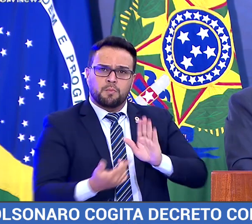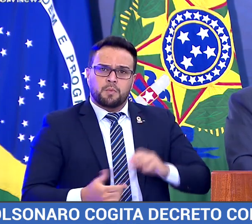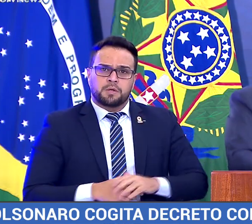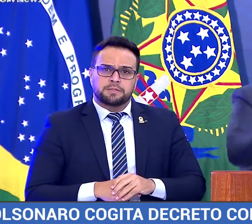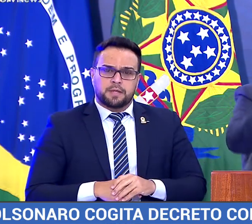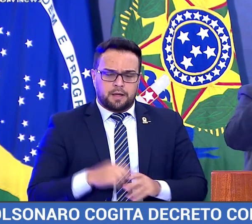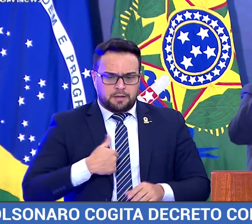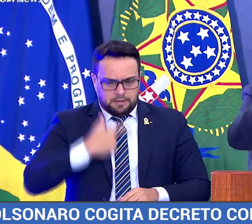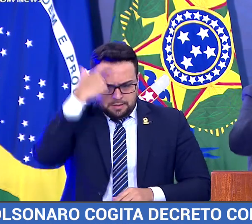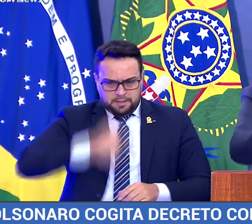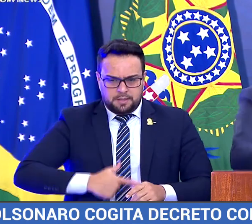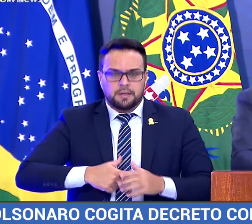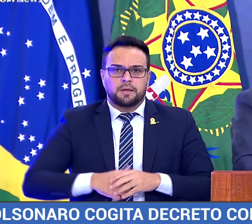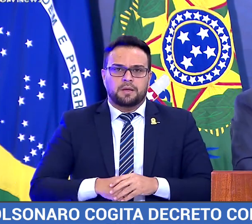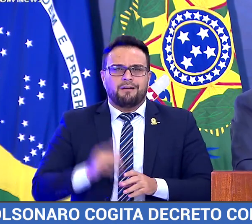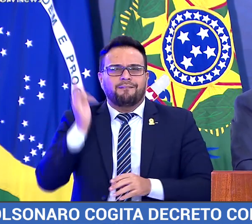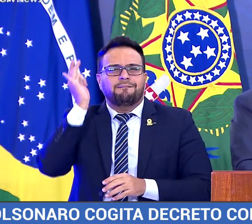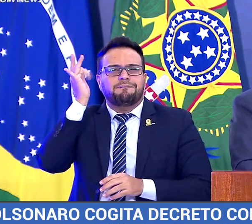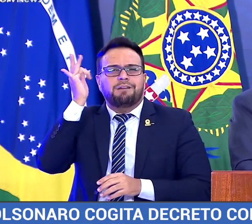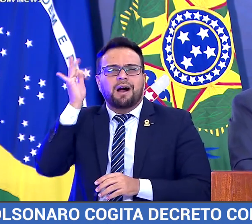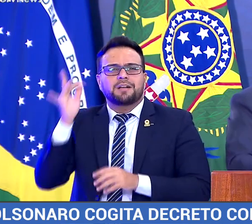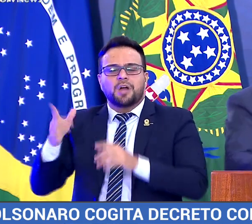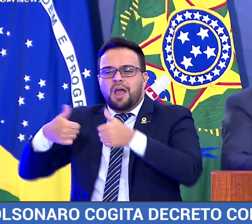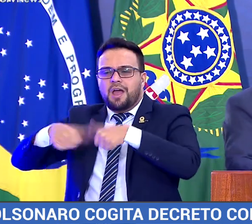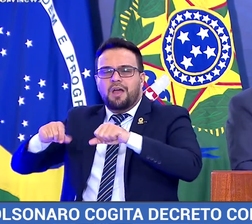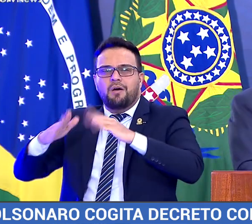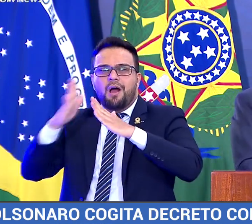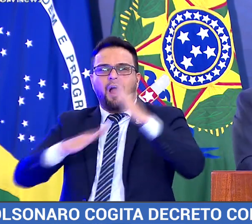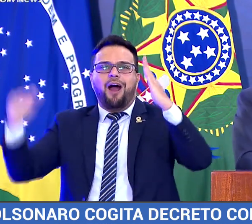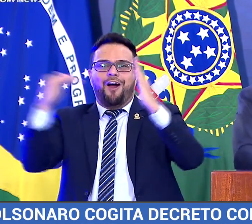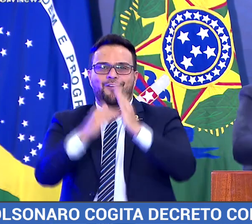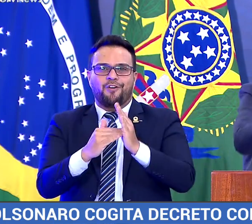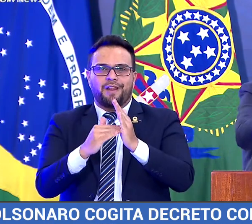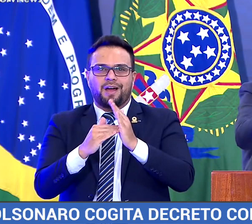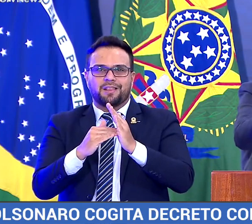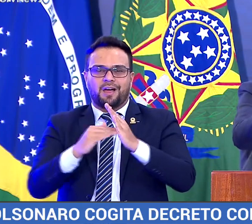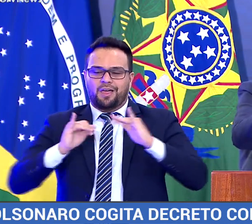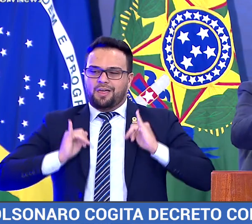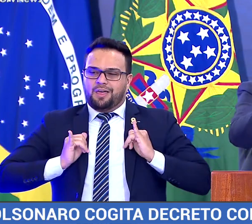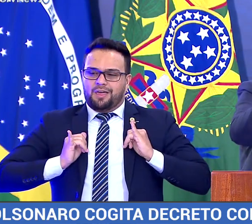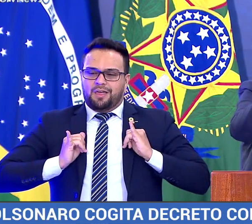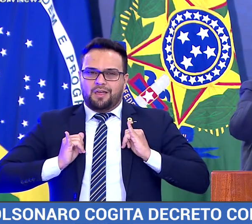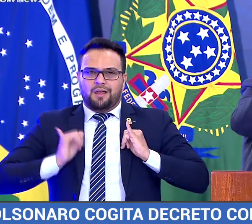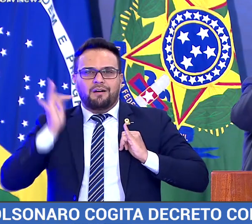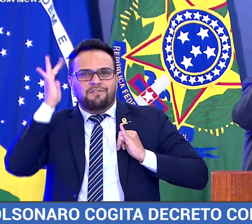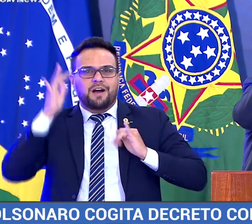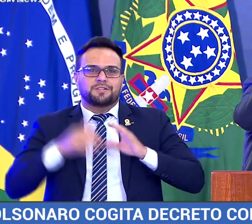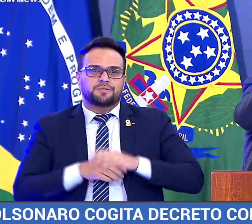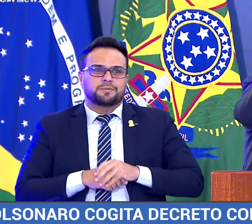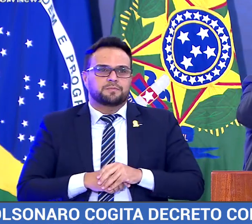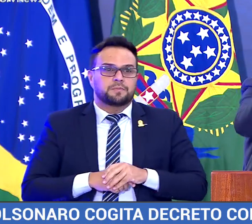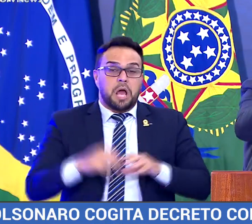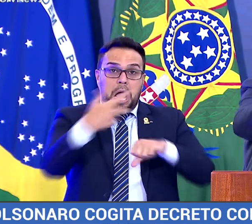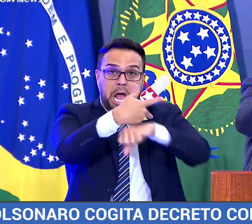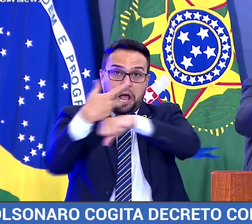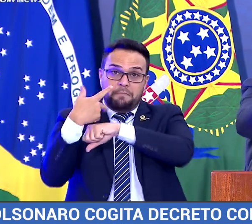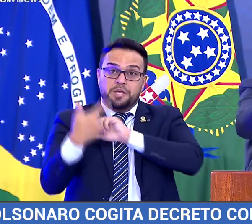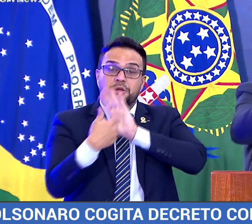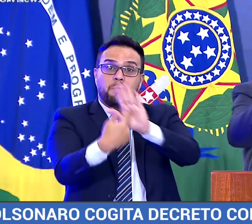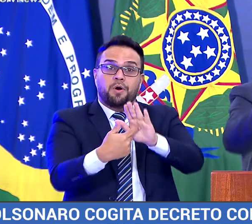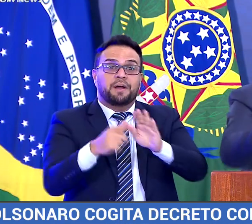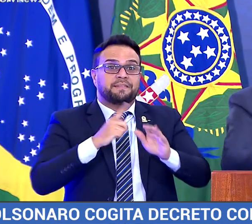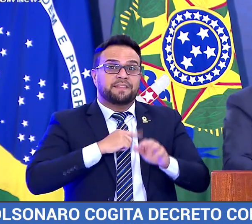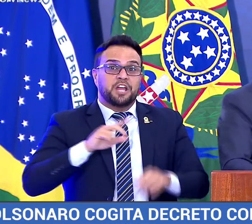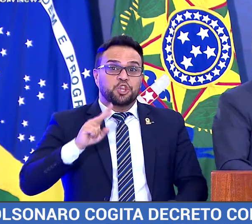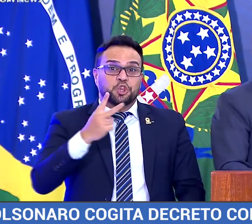É fácil para mim ficar dentro do Pará do Alvorada. Tem tudo lá. Segundo a mídia, até 2 milhões de